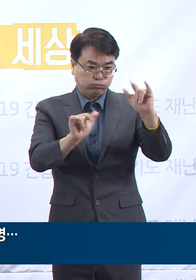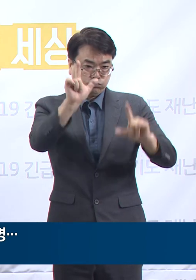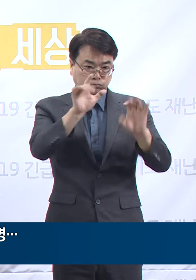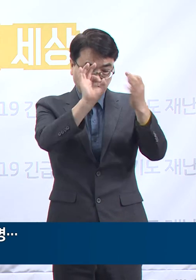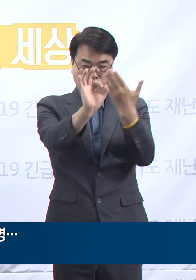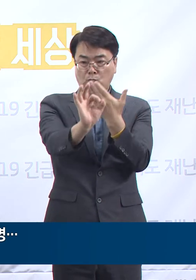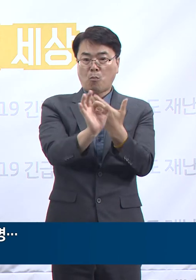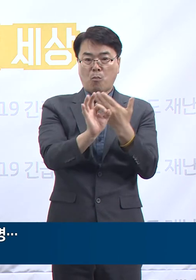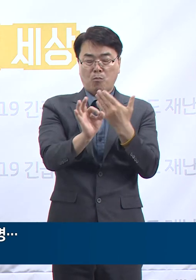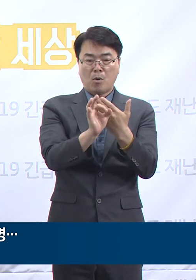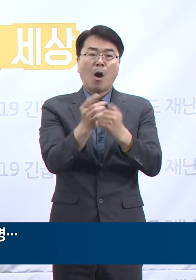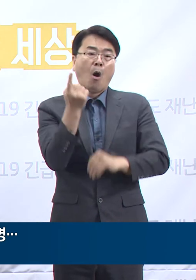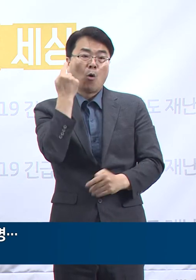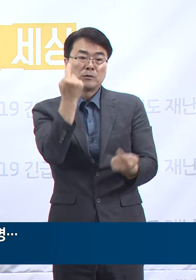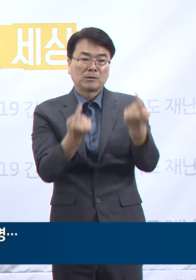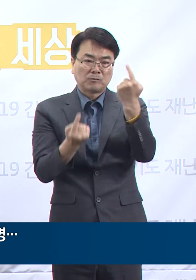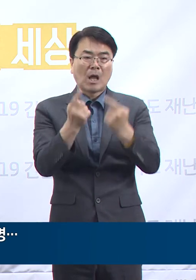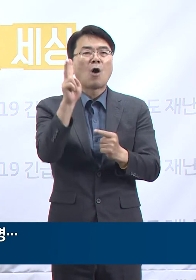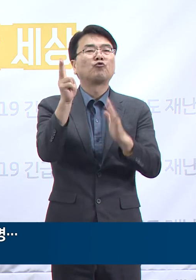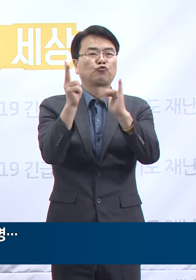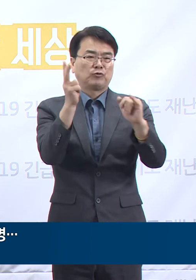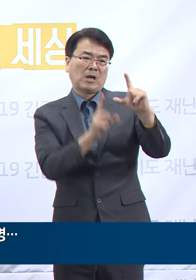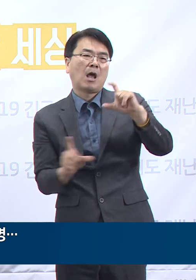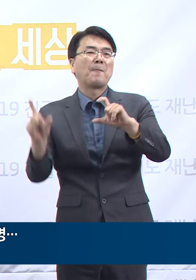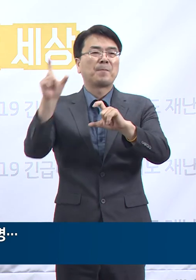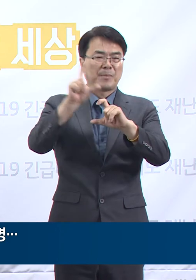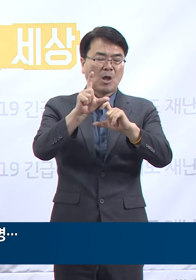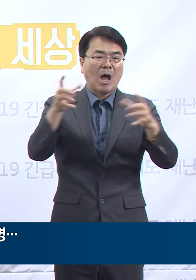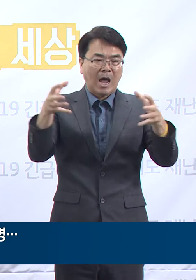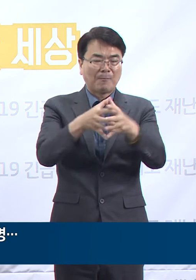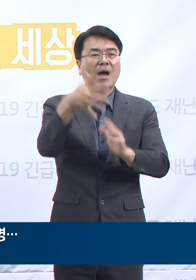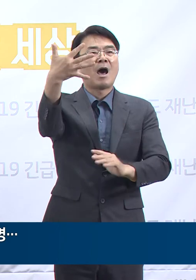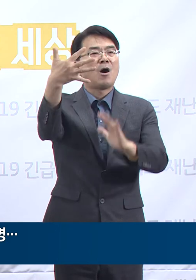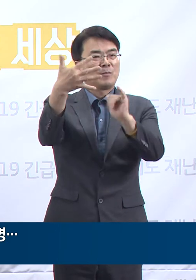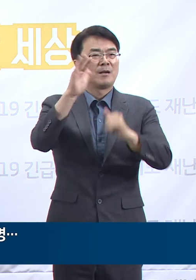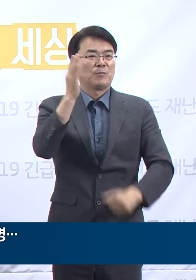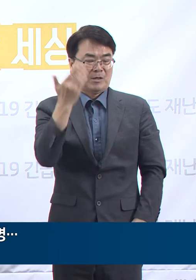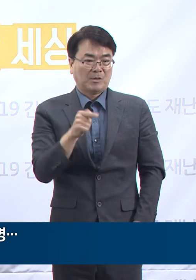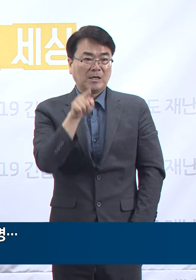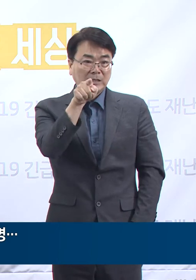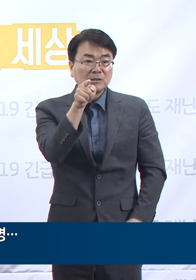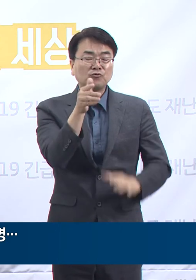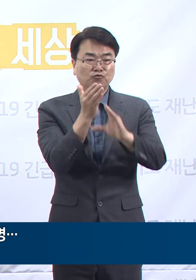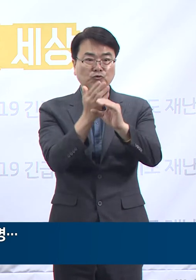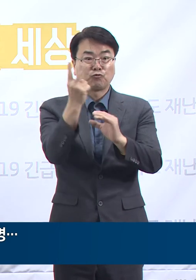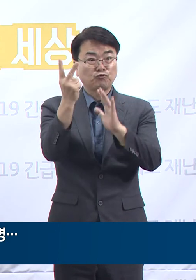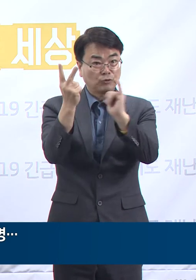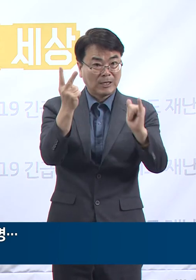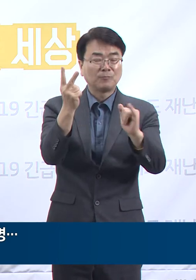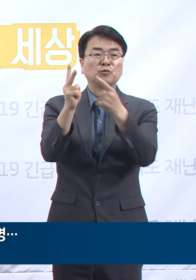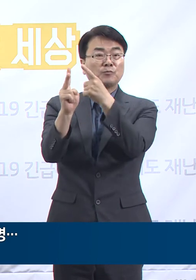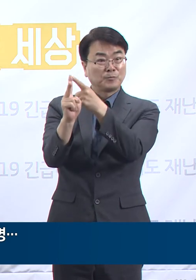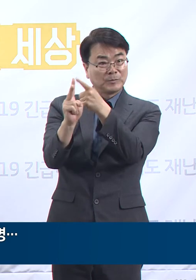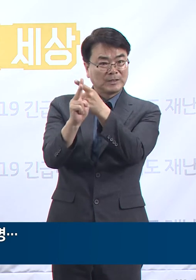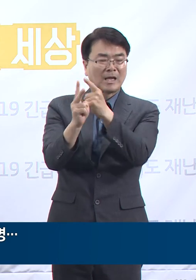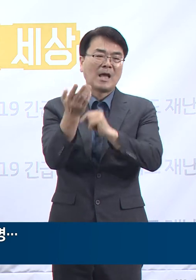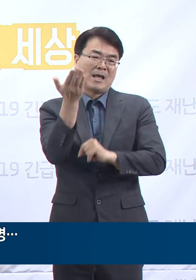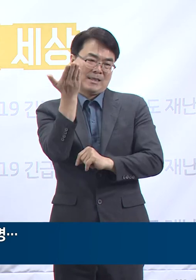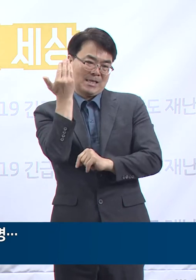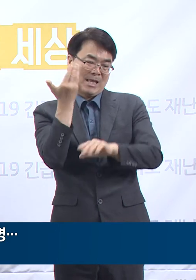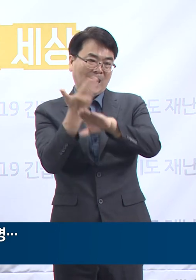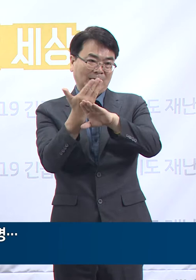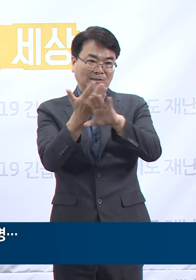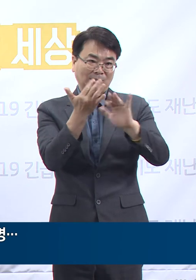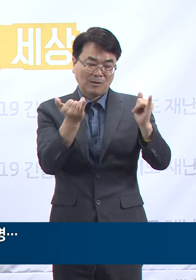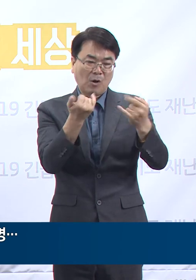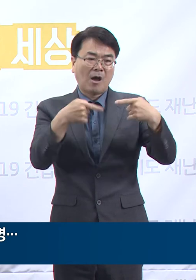확진자는 전일 0시 대비 2명이 증가한 총 9명입니다. 신규 확진자 중 1명은 기확진된 교인과